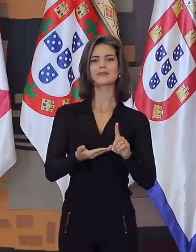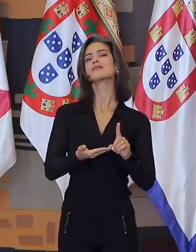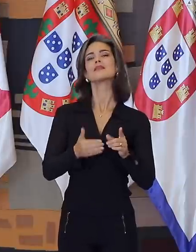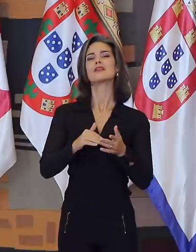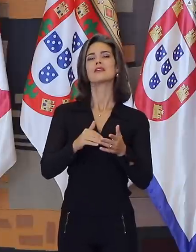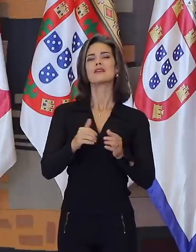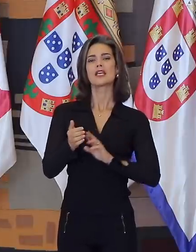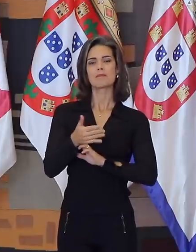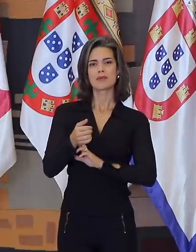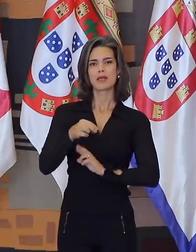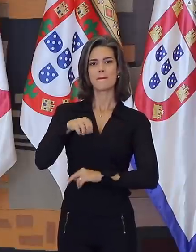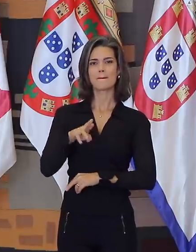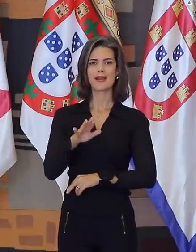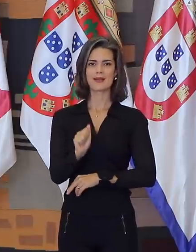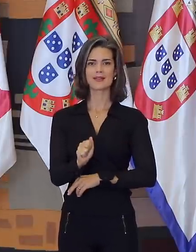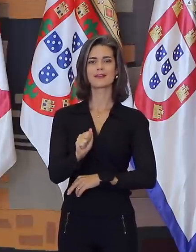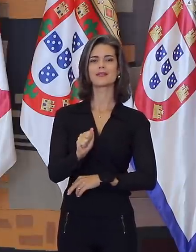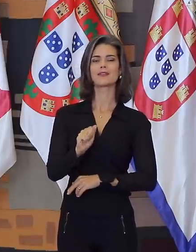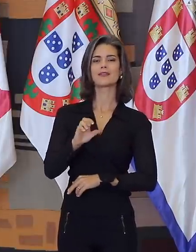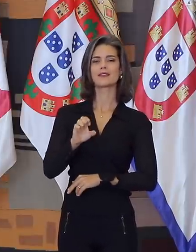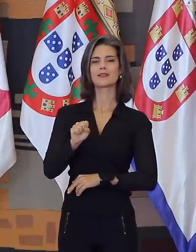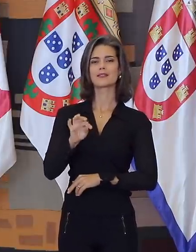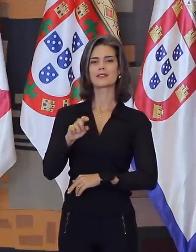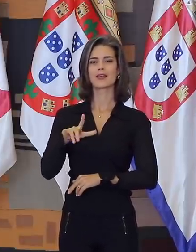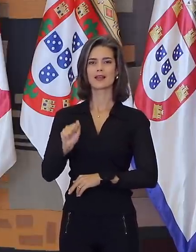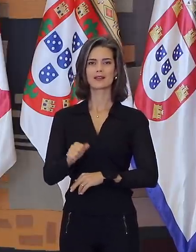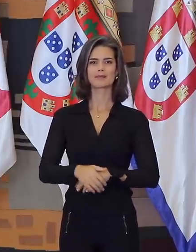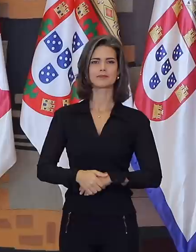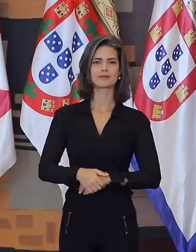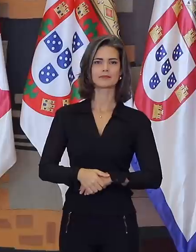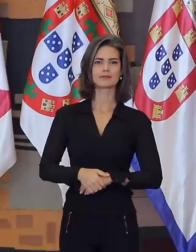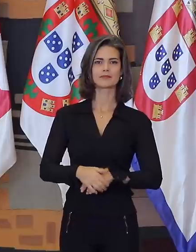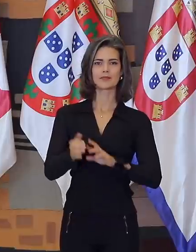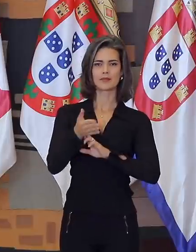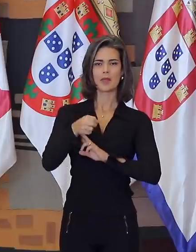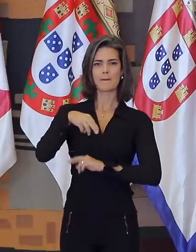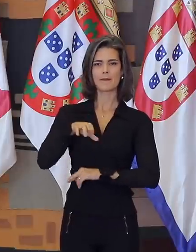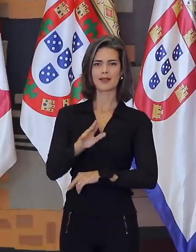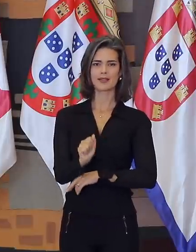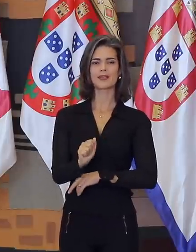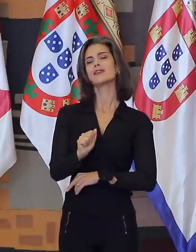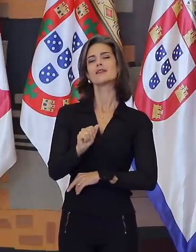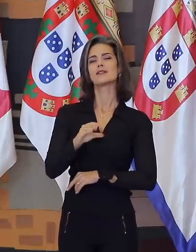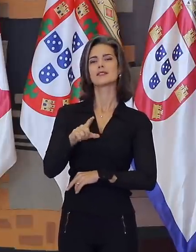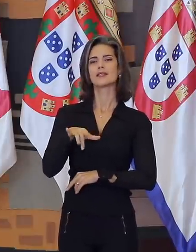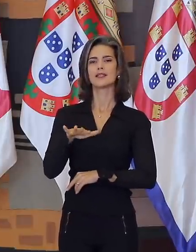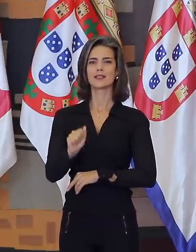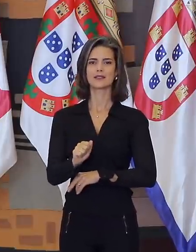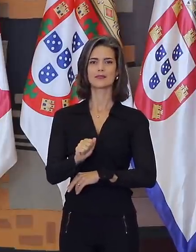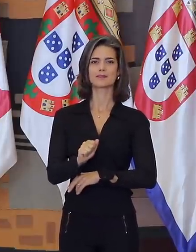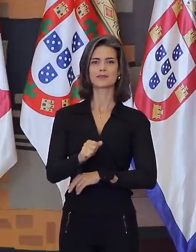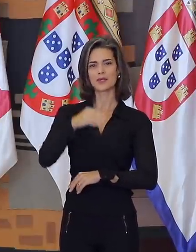Branco, Embaixadora Maria Estela Pompeu Brasil Frota. Senhora Embaixadora Maria Celina de Azevedo Rodrigues,